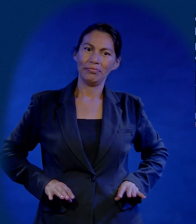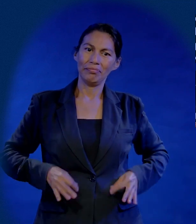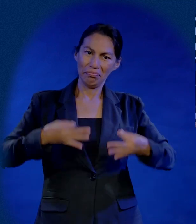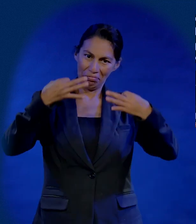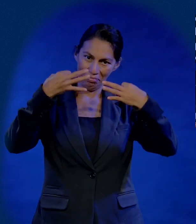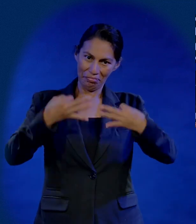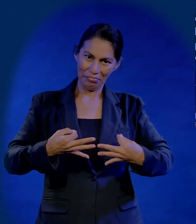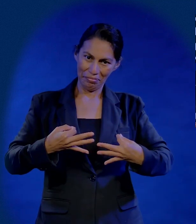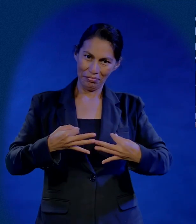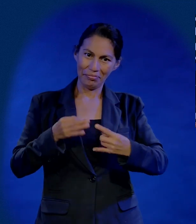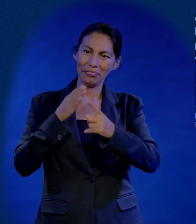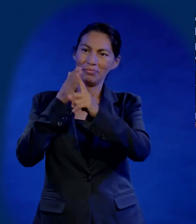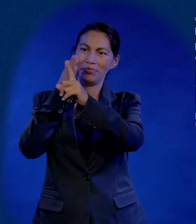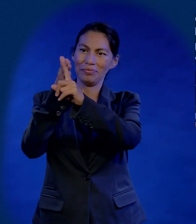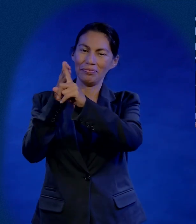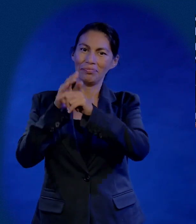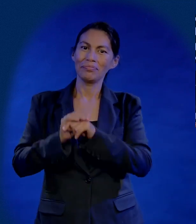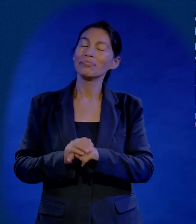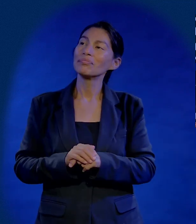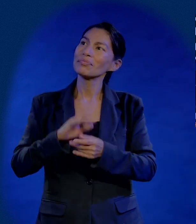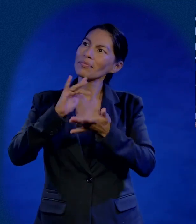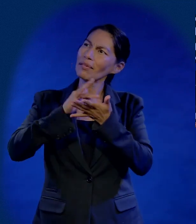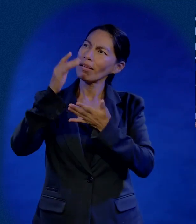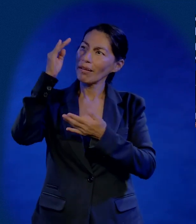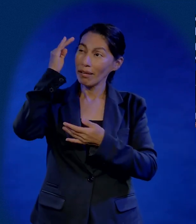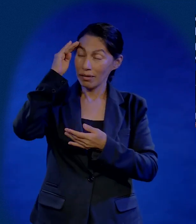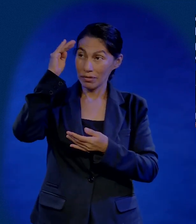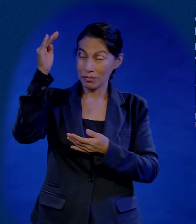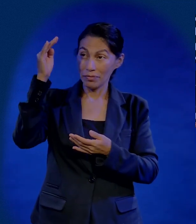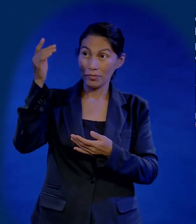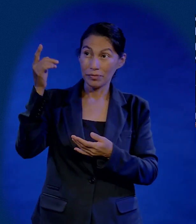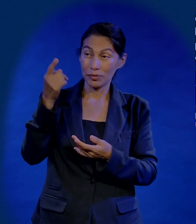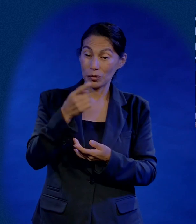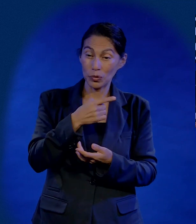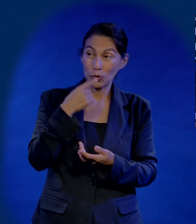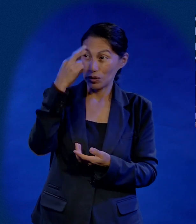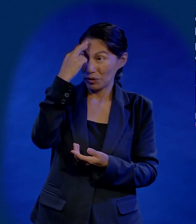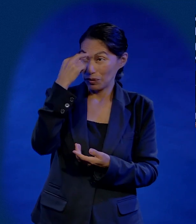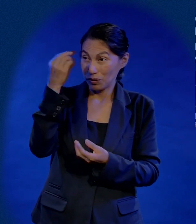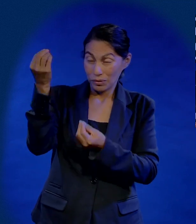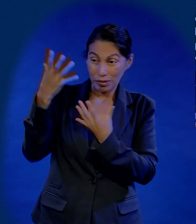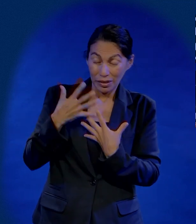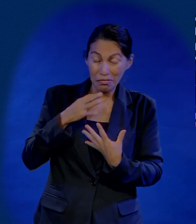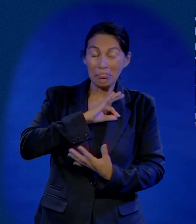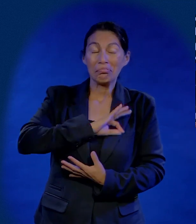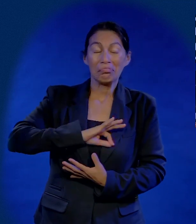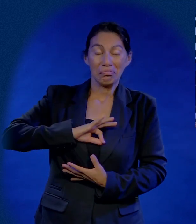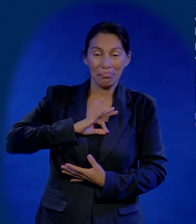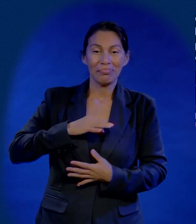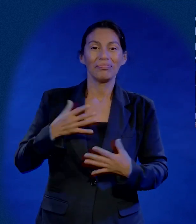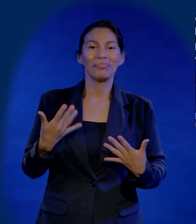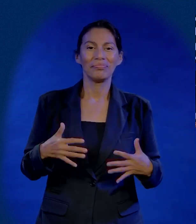integridad y enfoque. Gracias a Jesús, porque en Él tenemos razones para ser feliz.